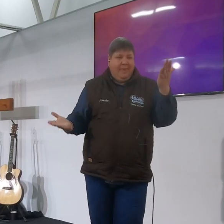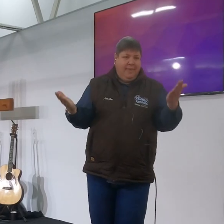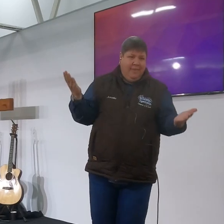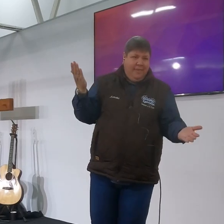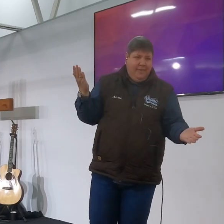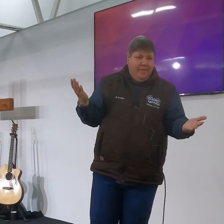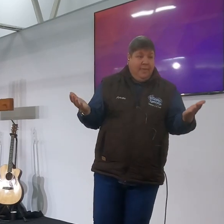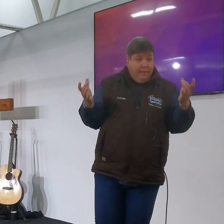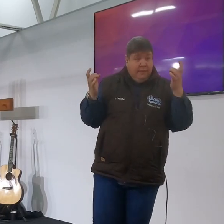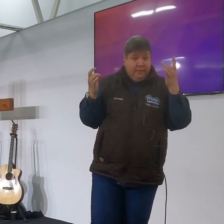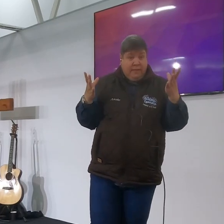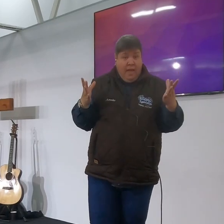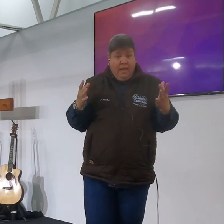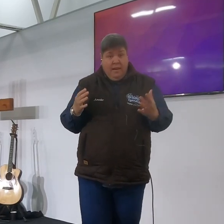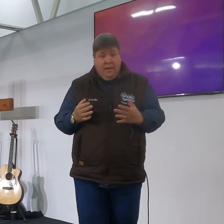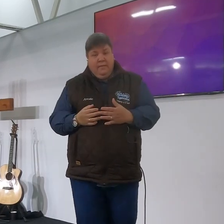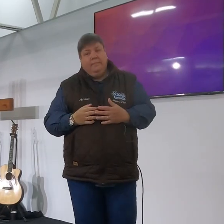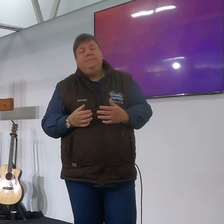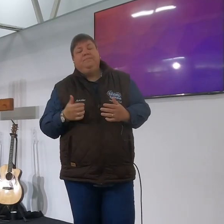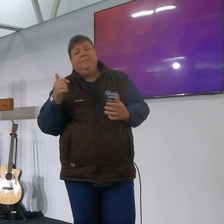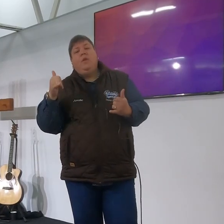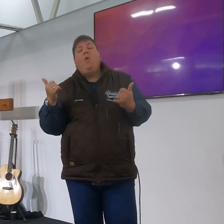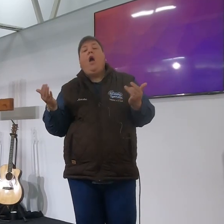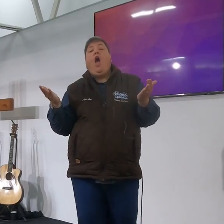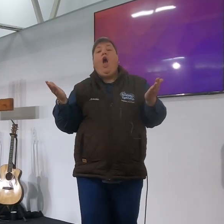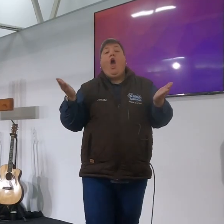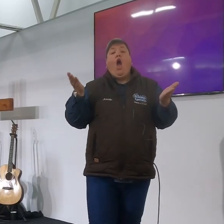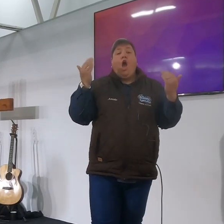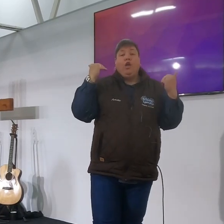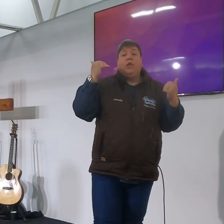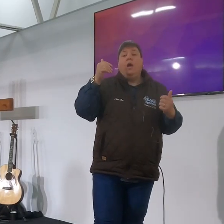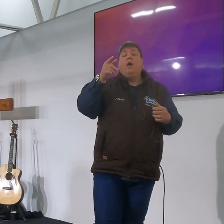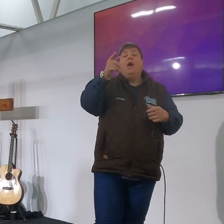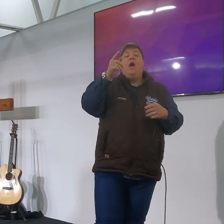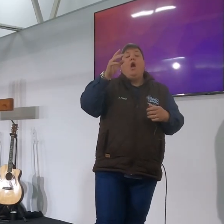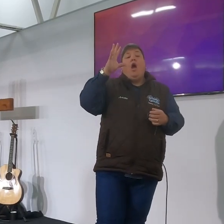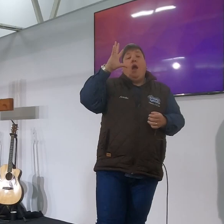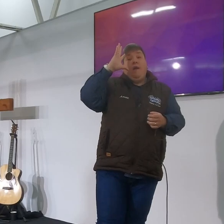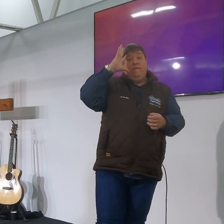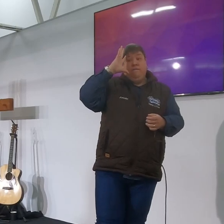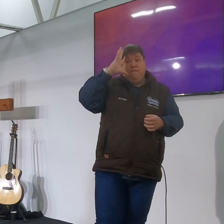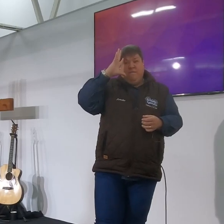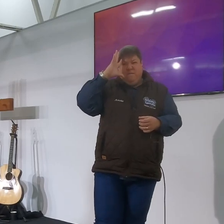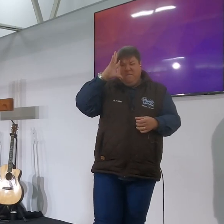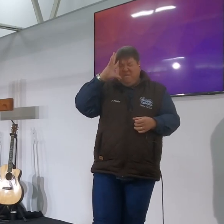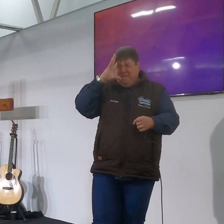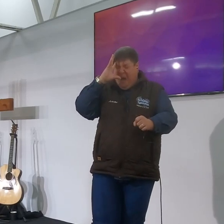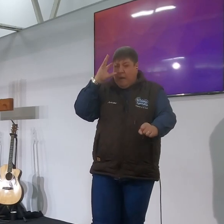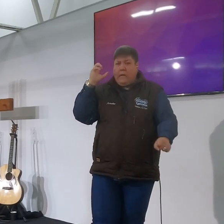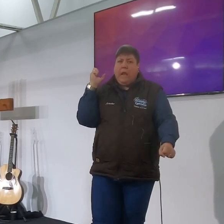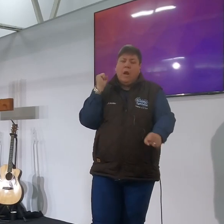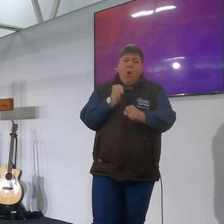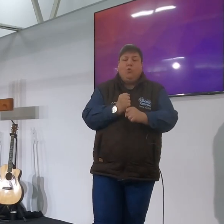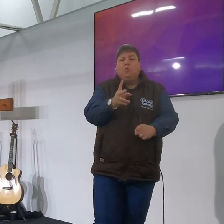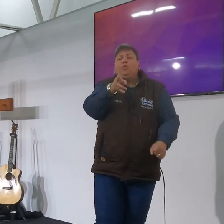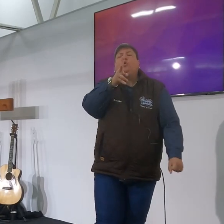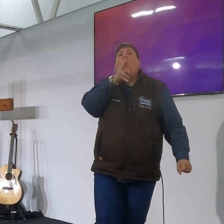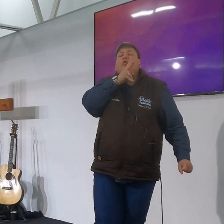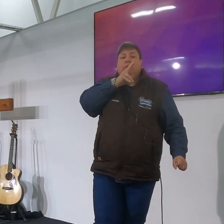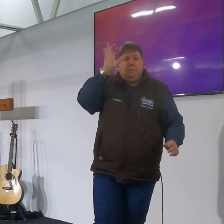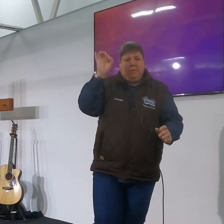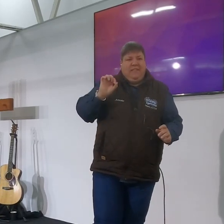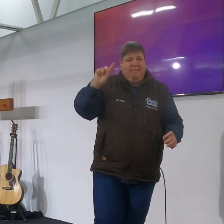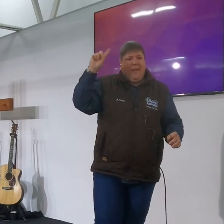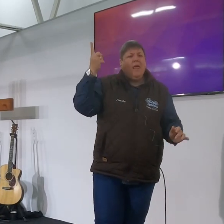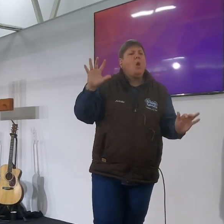sê jy reg vir die uitdaging om jou volle vertrouwe roekeloos in die Heere te sê dan kan jy nou sê dat is net een manier